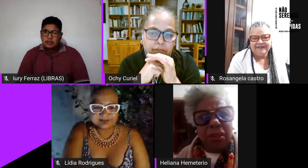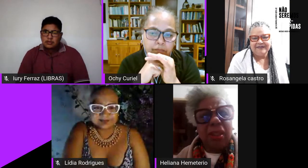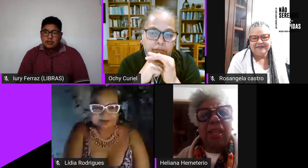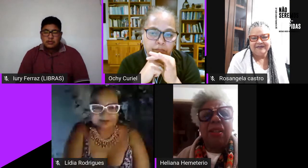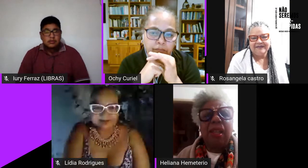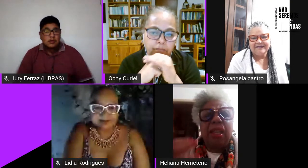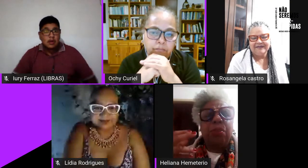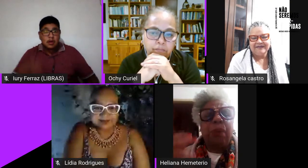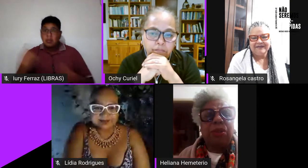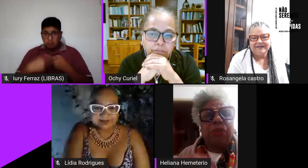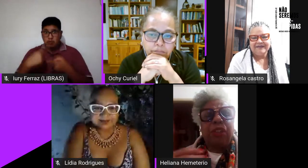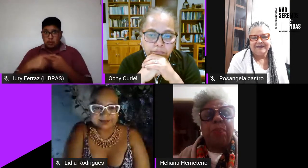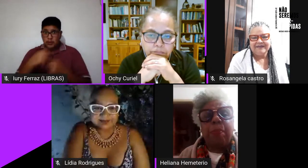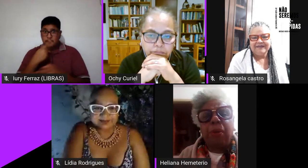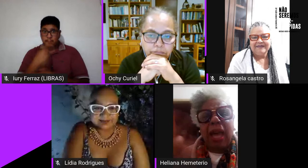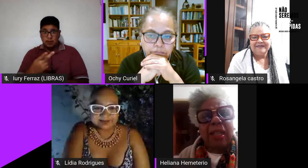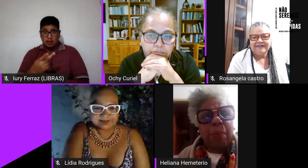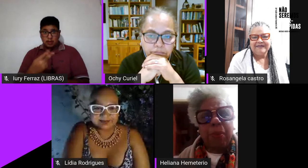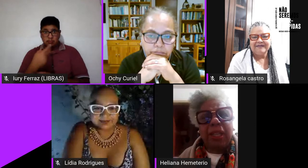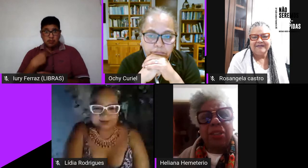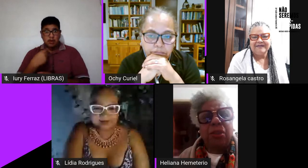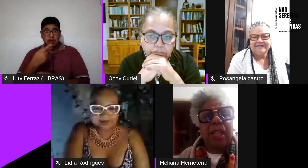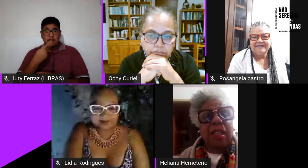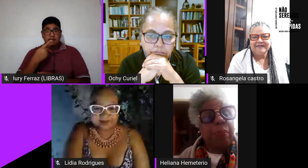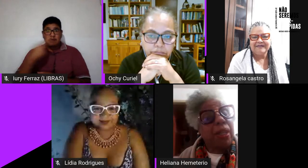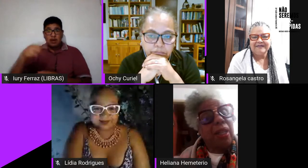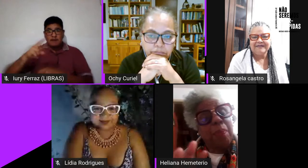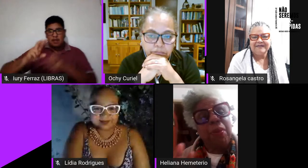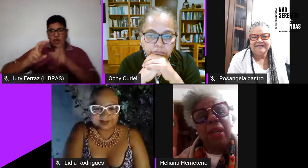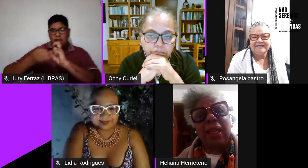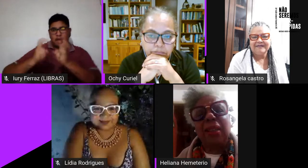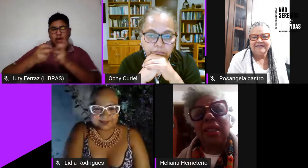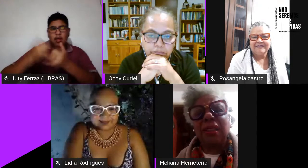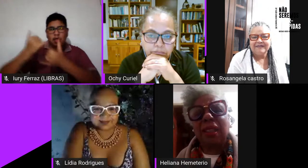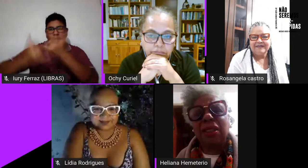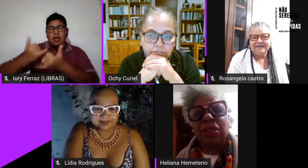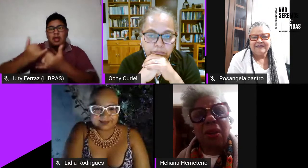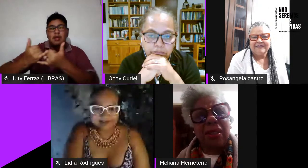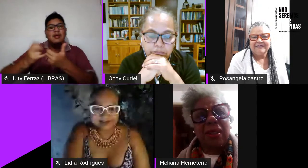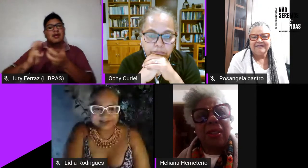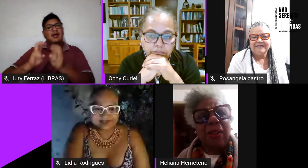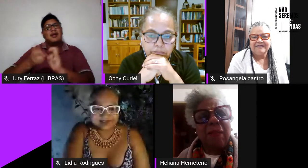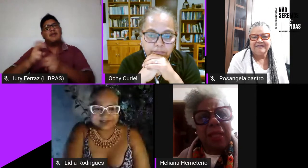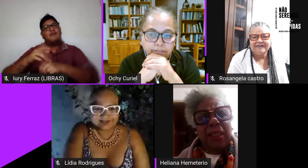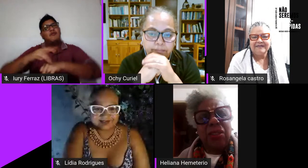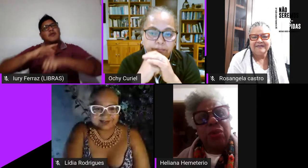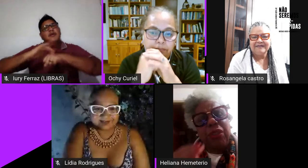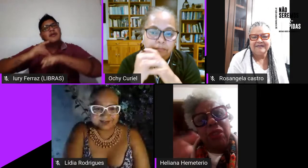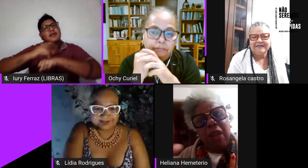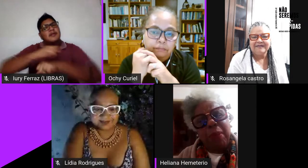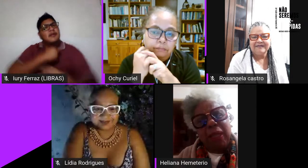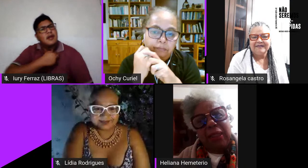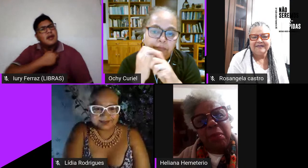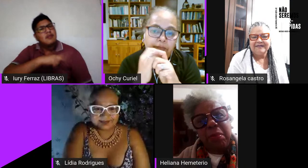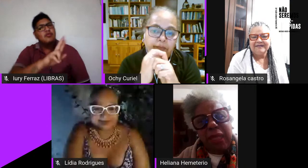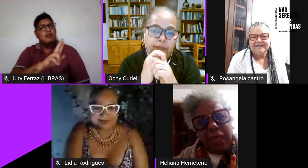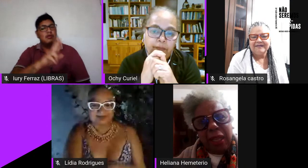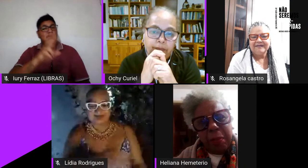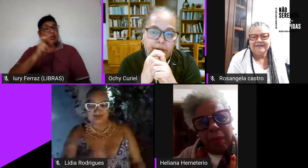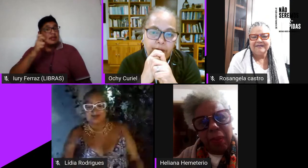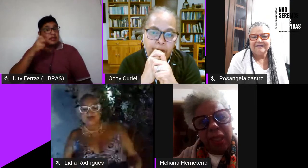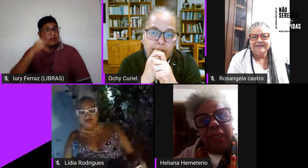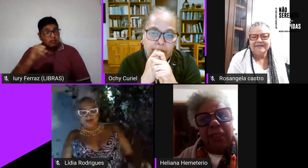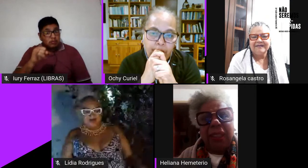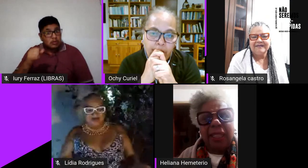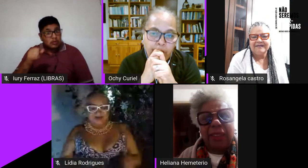tenho dito né eles botam o filho pra pular a capoeira jogar a capoeira a capoeira é dança religiosa então se o filho vai pra academia